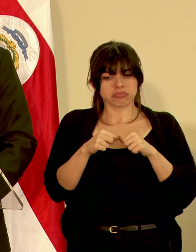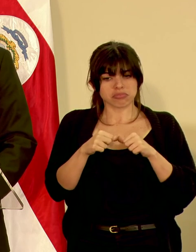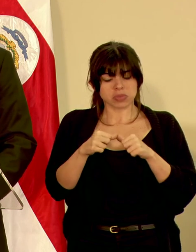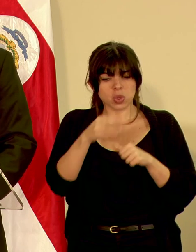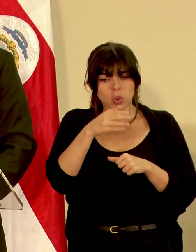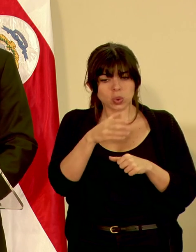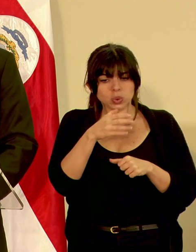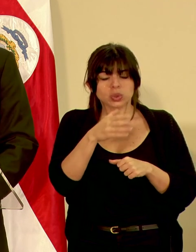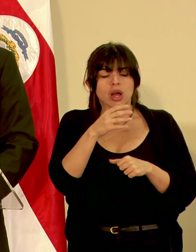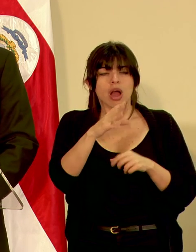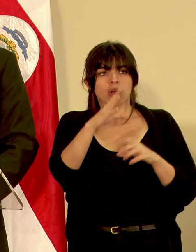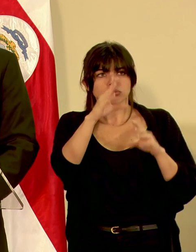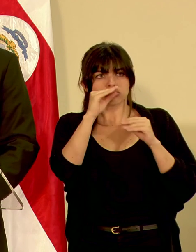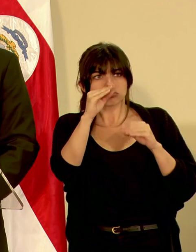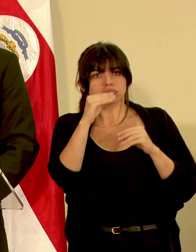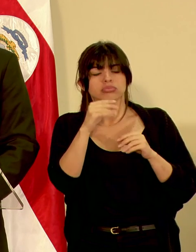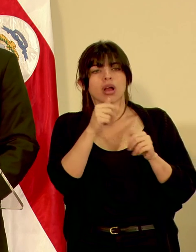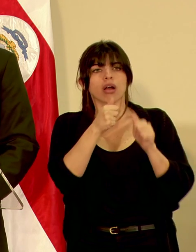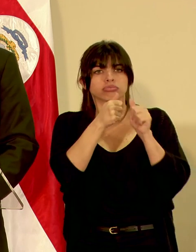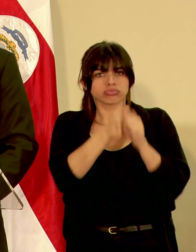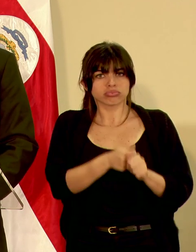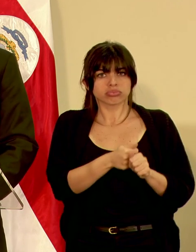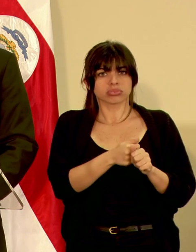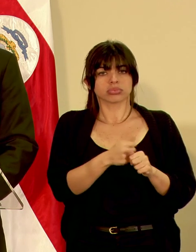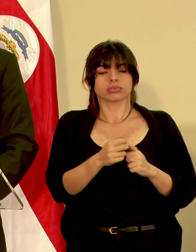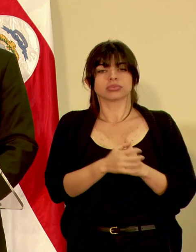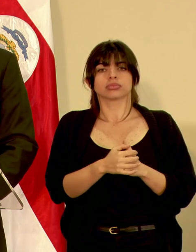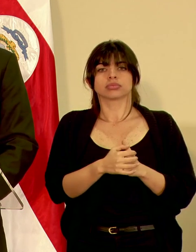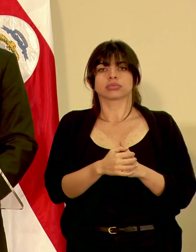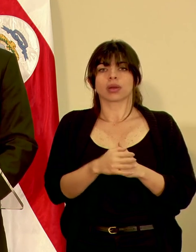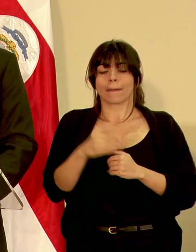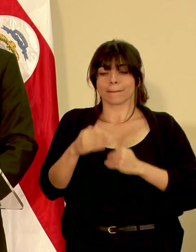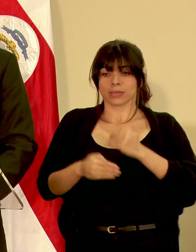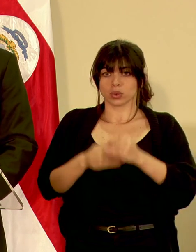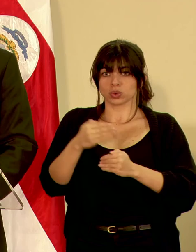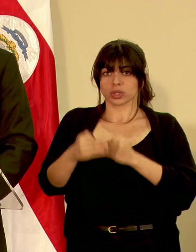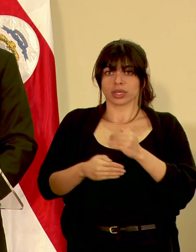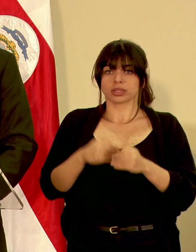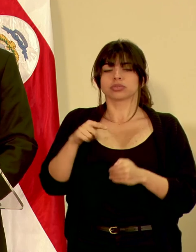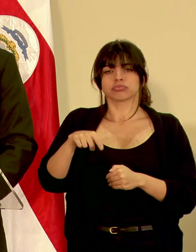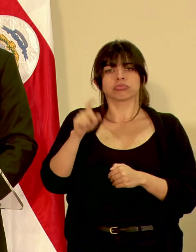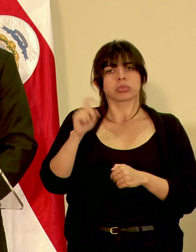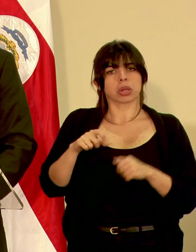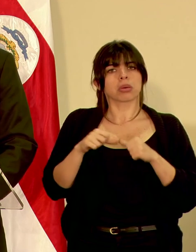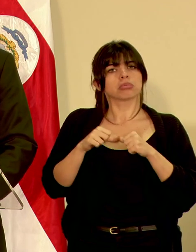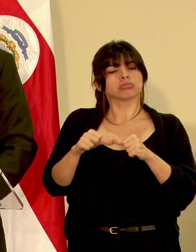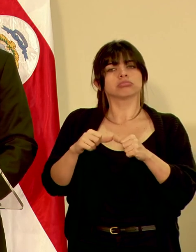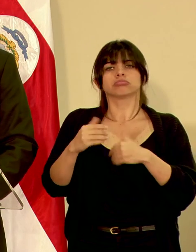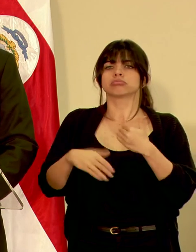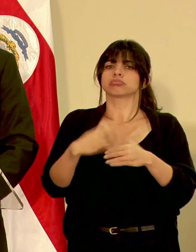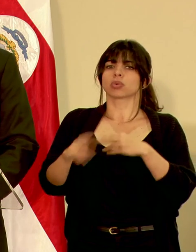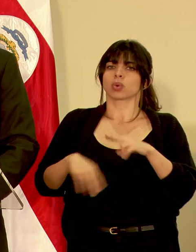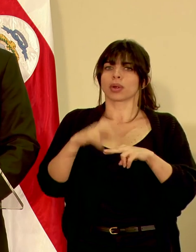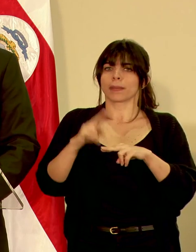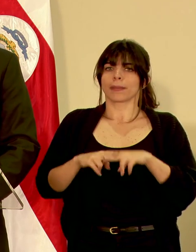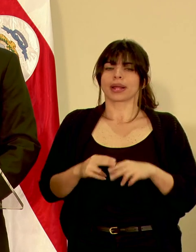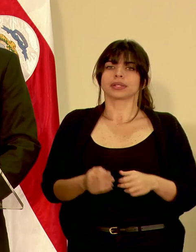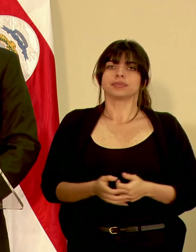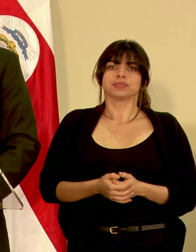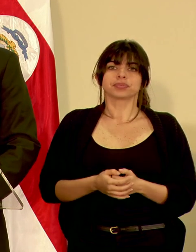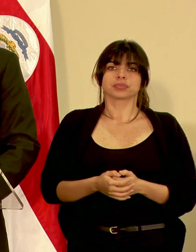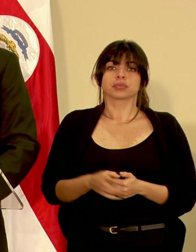recomendaciones de las autoridades pertinentes los procesos deben continuar con toda normalidad.